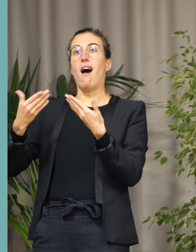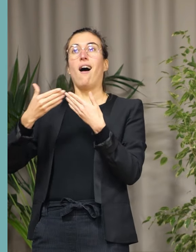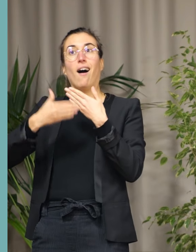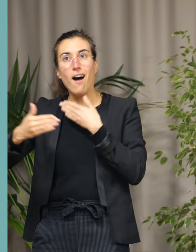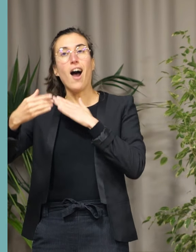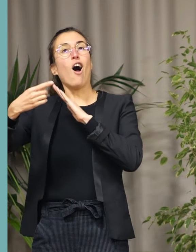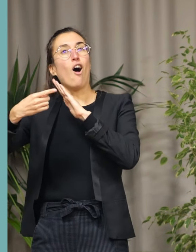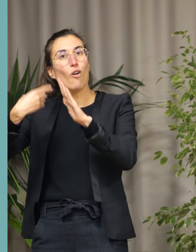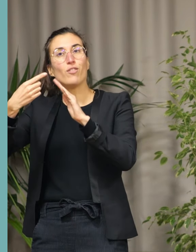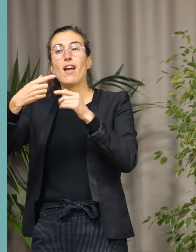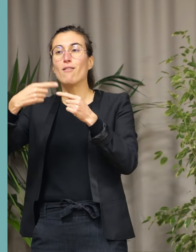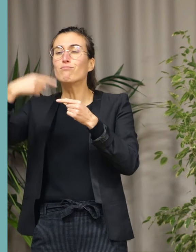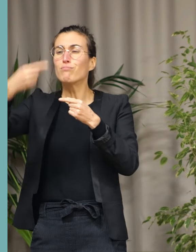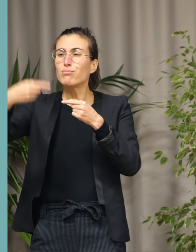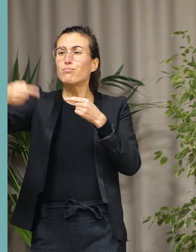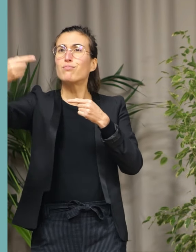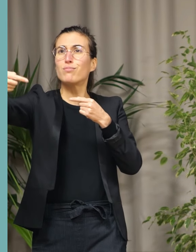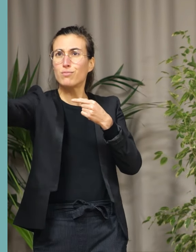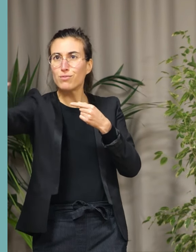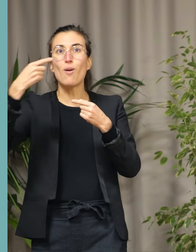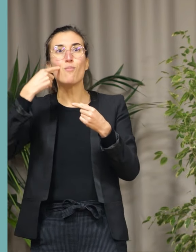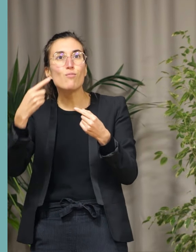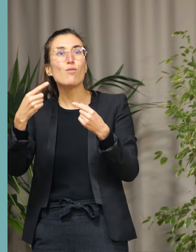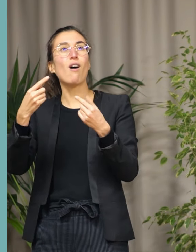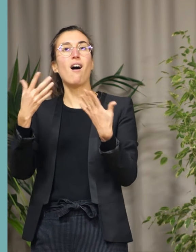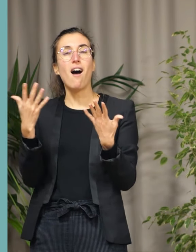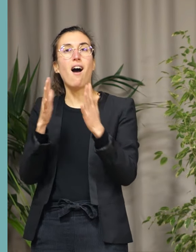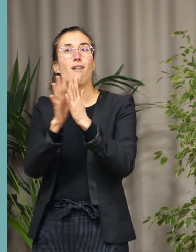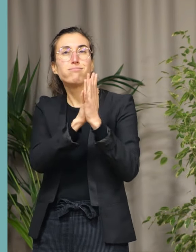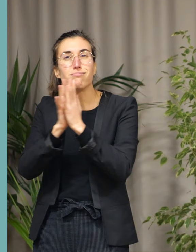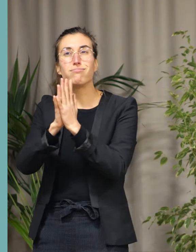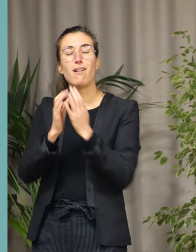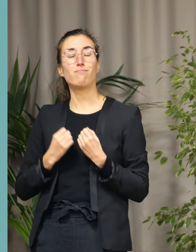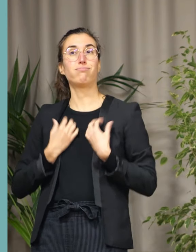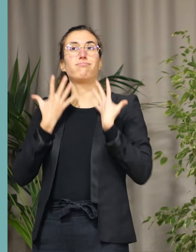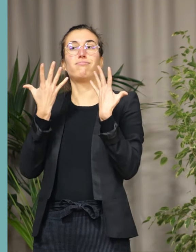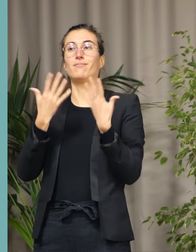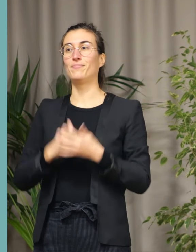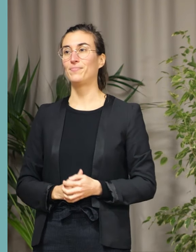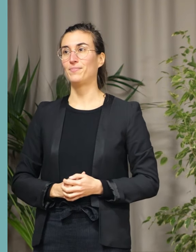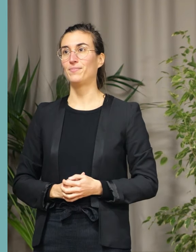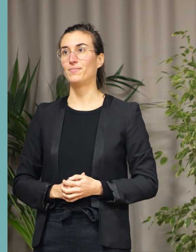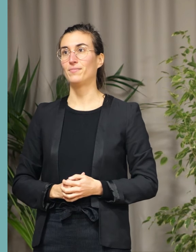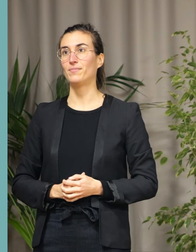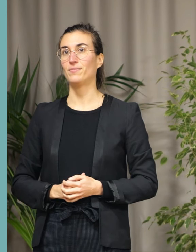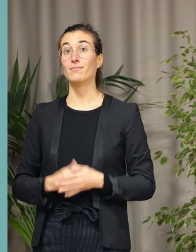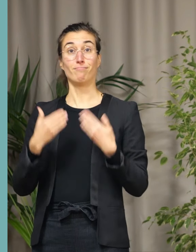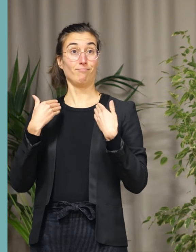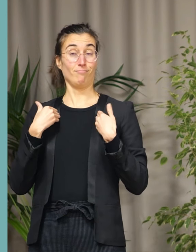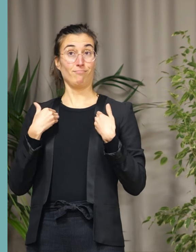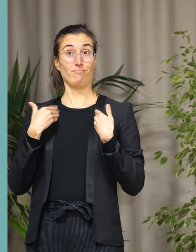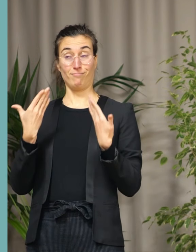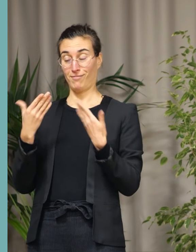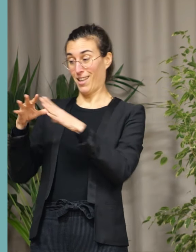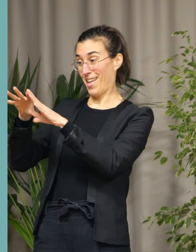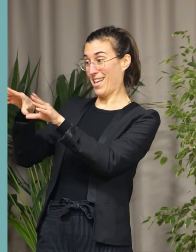le moyen de renaître et de vivre. Je voudrais tout d'abord être le porte-parole d